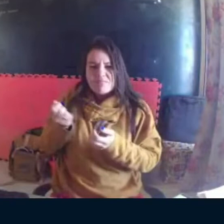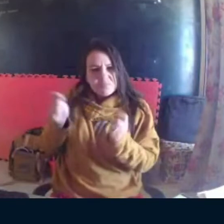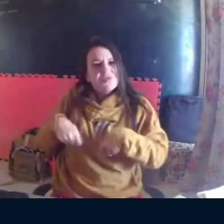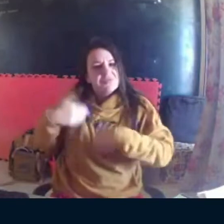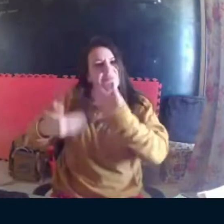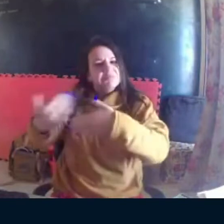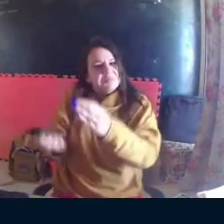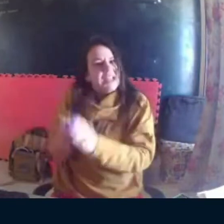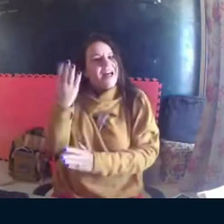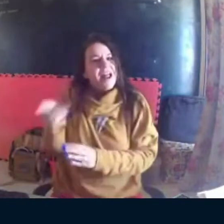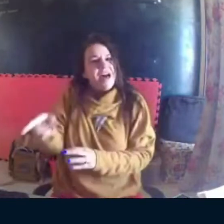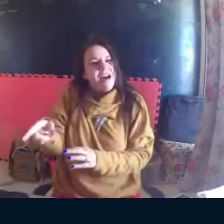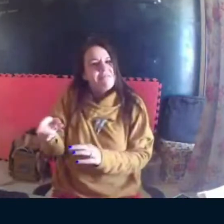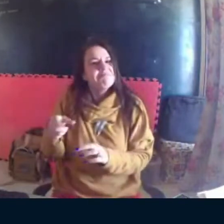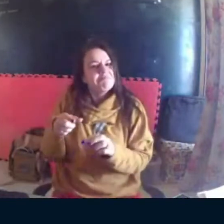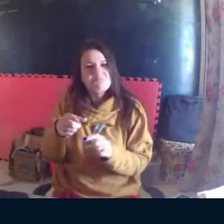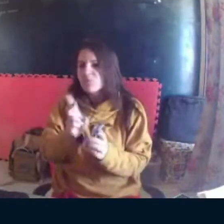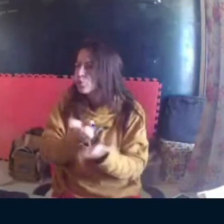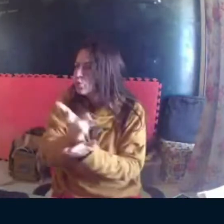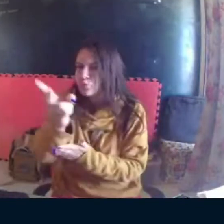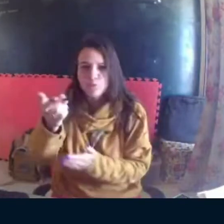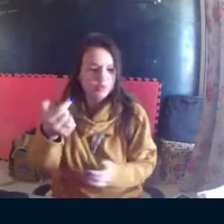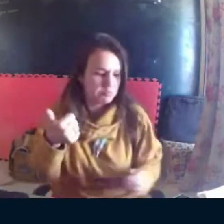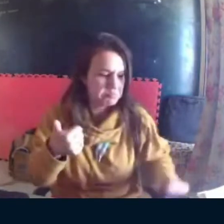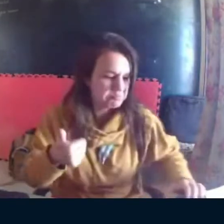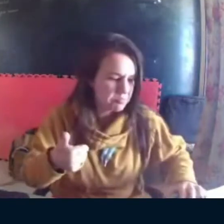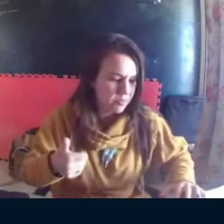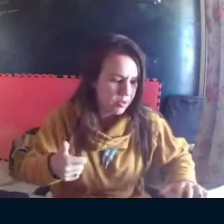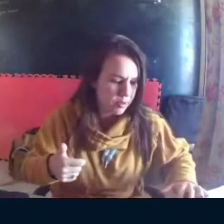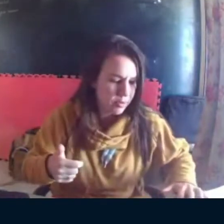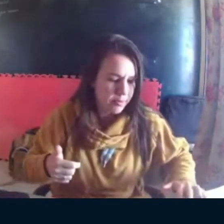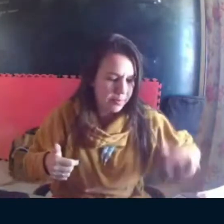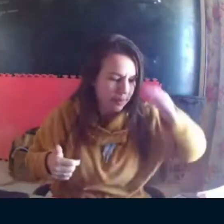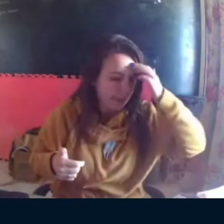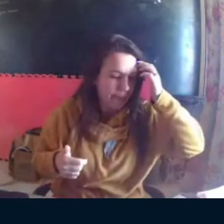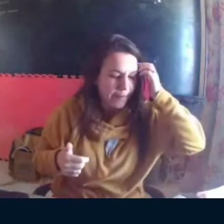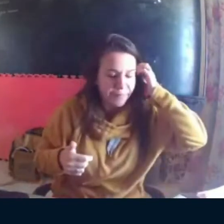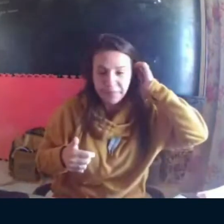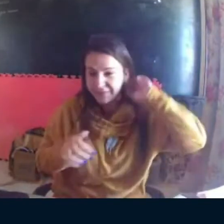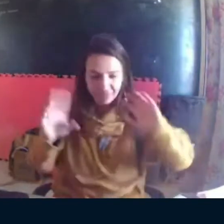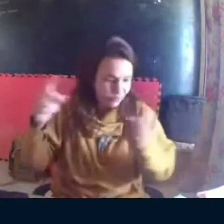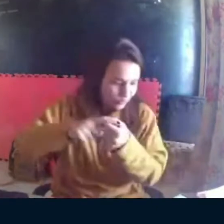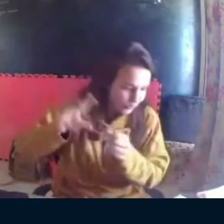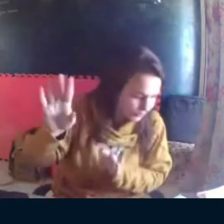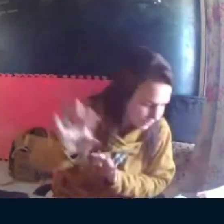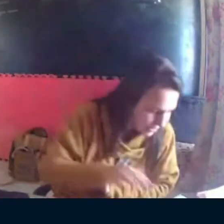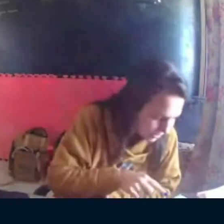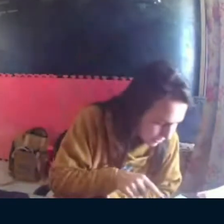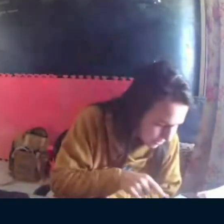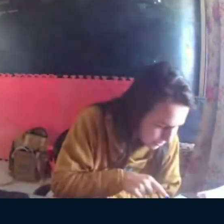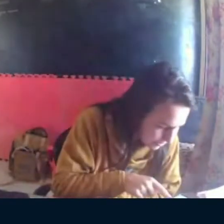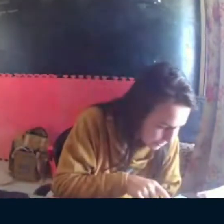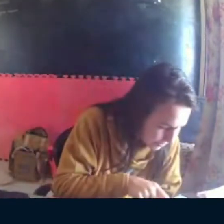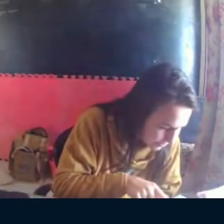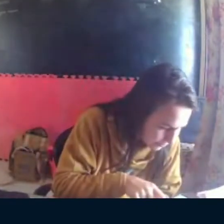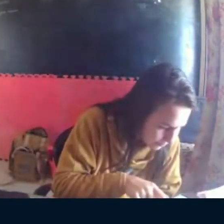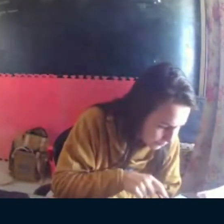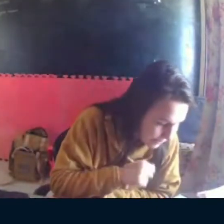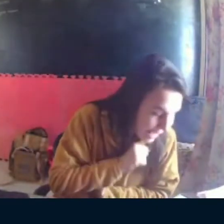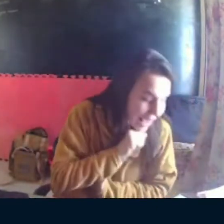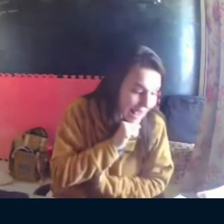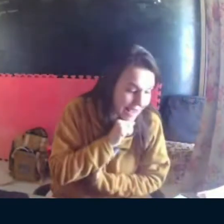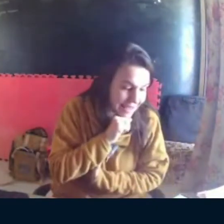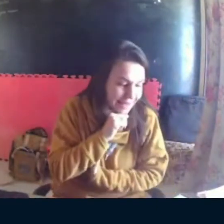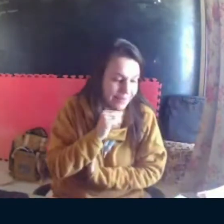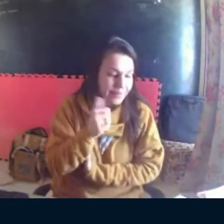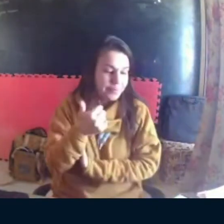batimentos e também os momentos onde é usado alguns classificadores, então, na música, né? para transmitir isso. Voltando